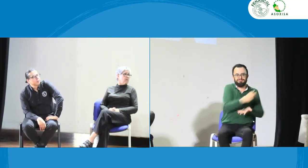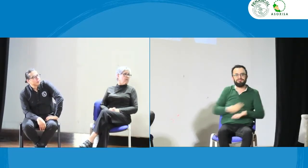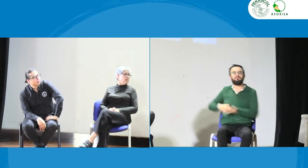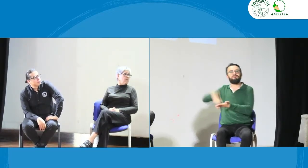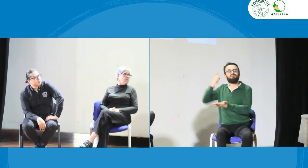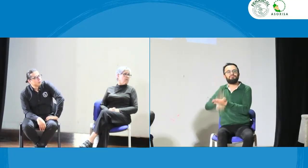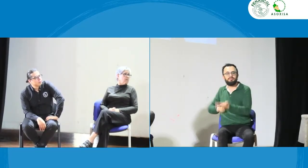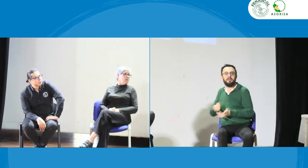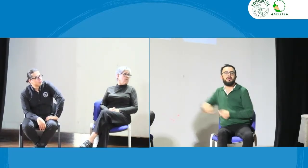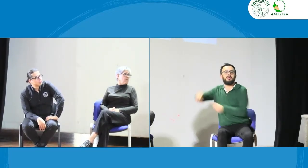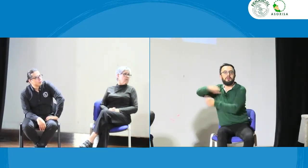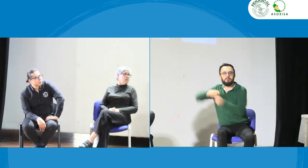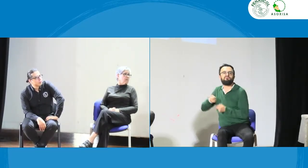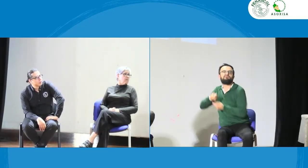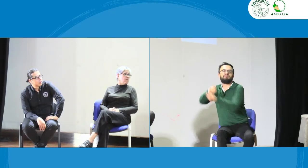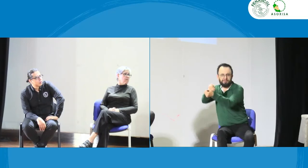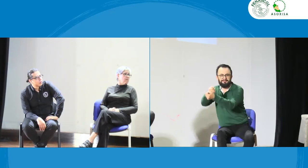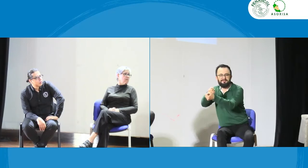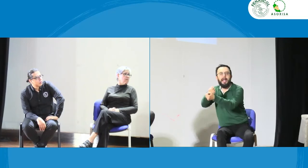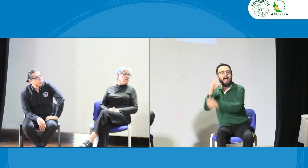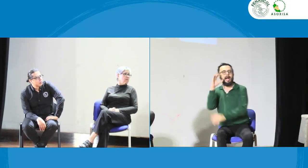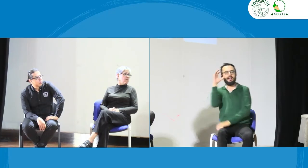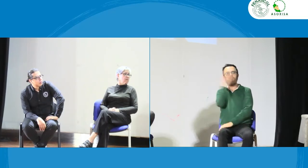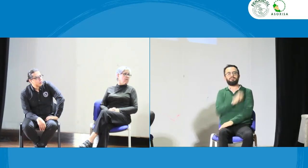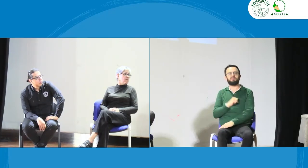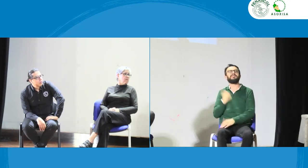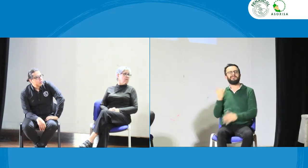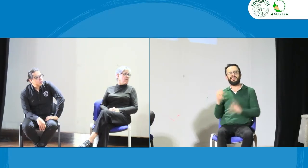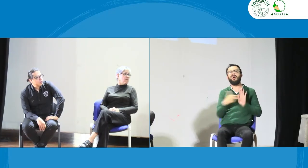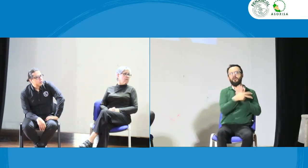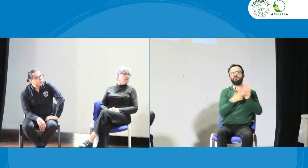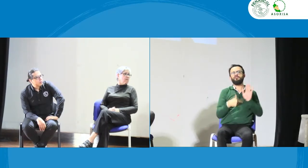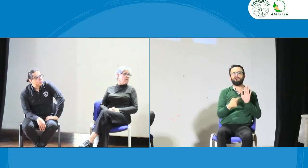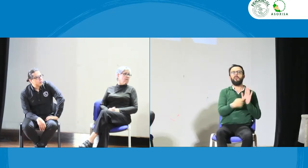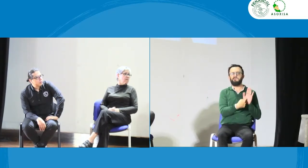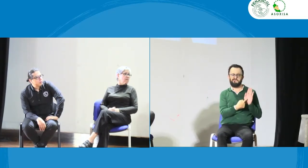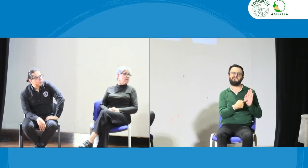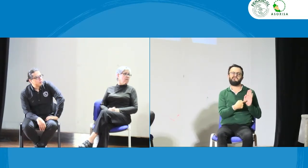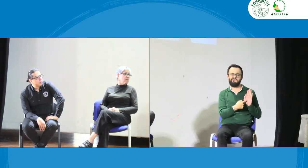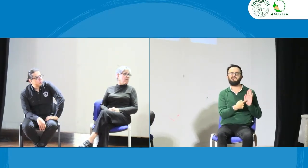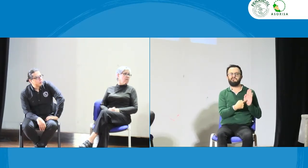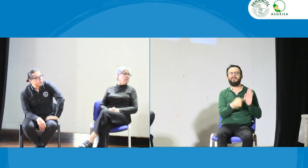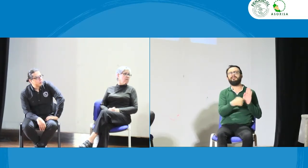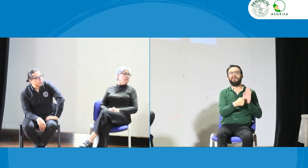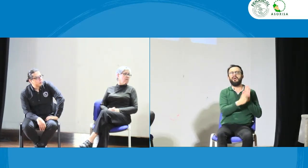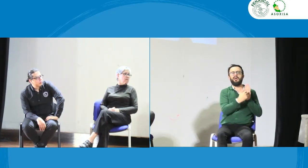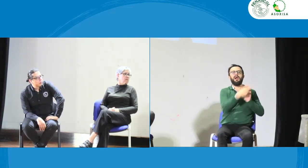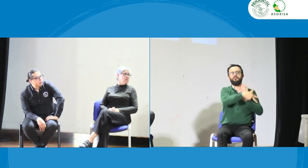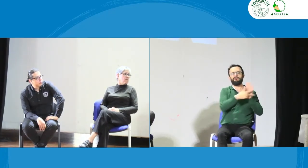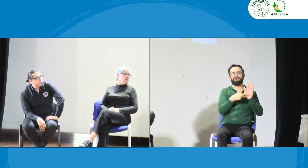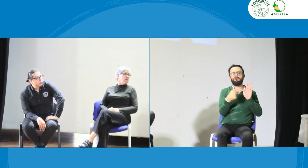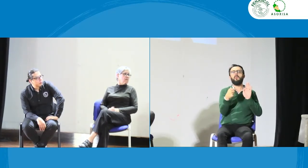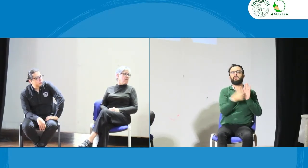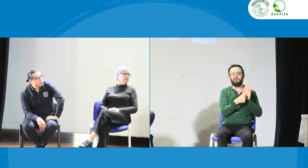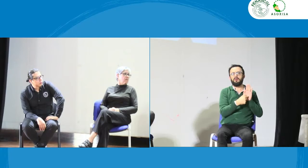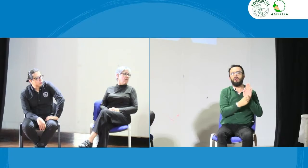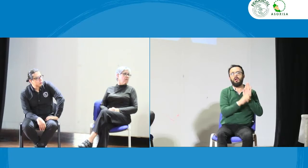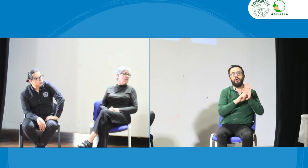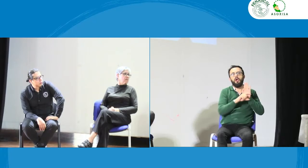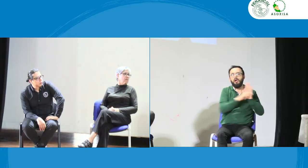pagamos en impuestos también sale el pago para los servicios de interpretación y en la constitución política de Colombia muy